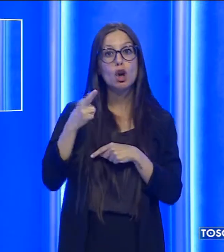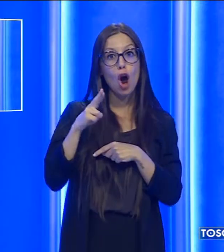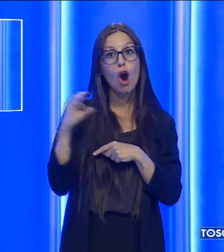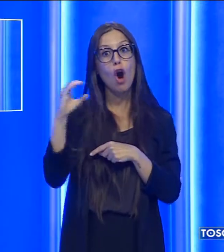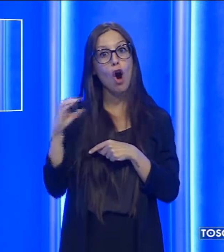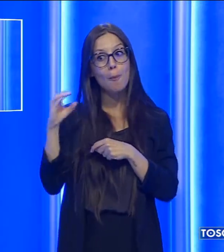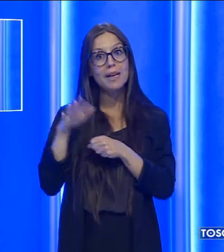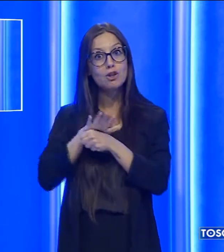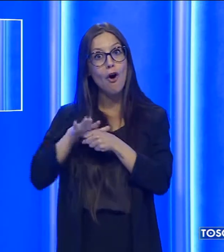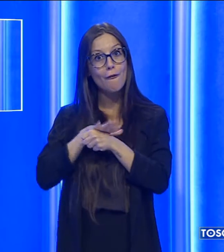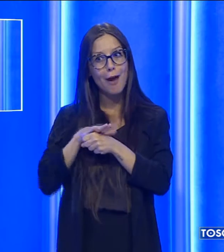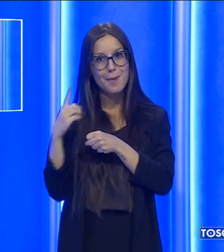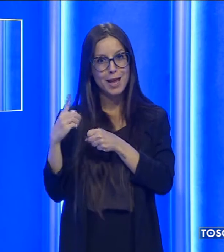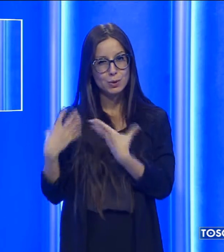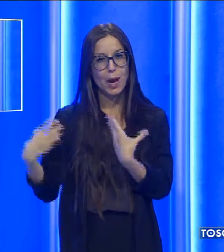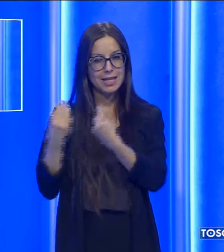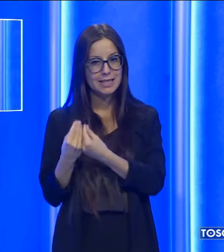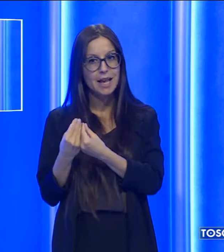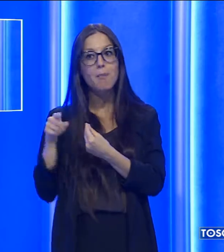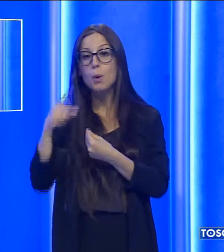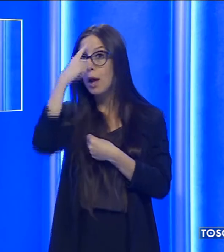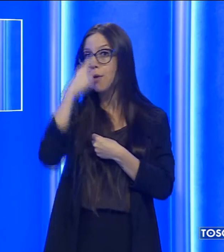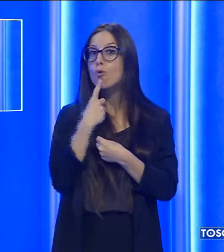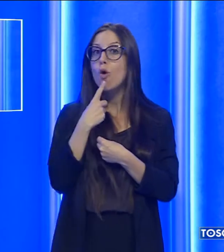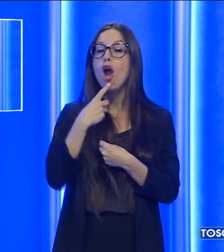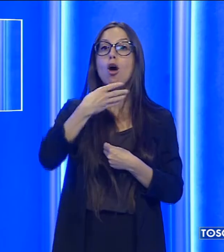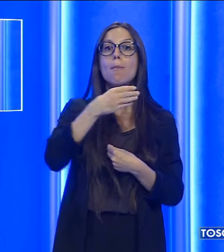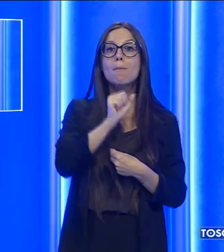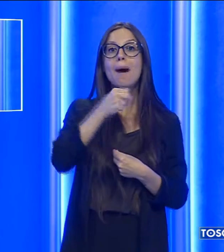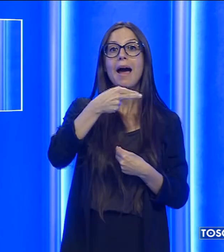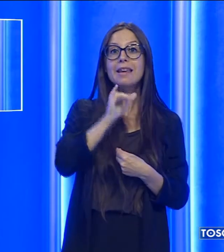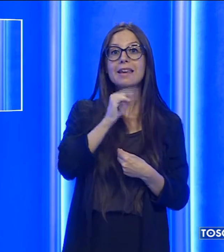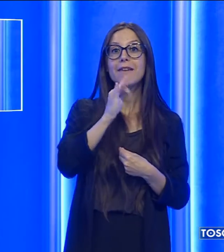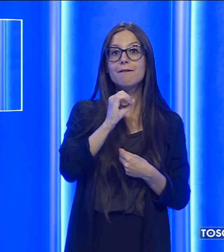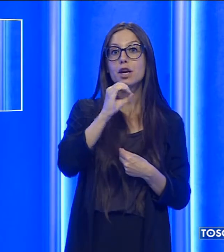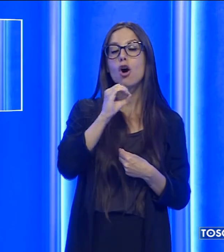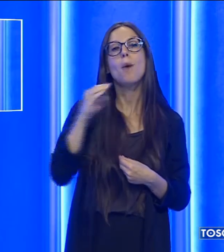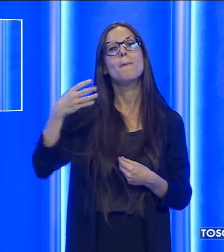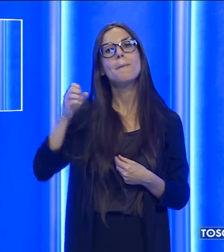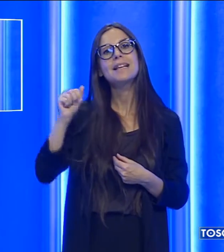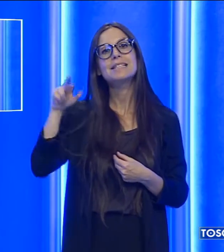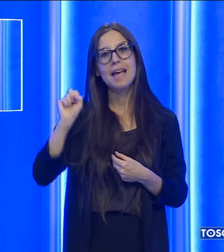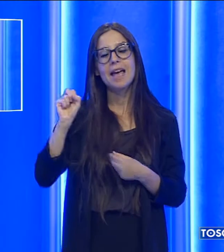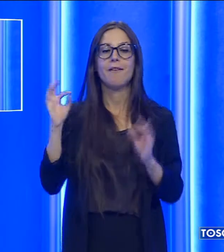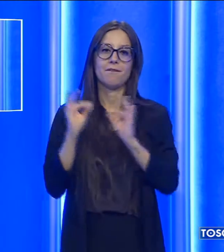Fiorentina Rocco Commisso ha disegnato magnifico messere della finale.